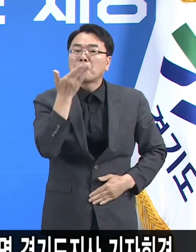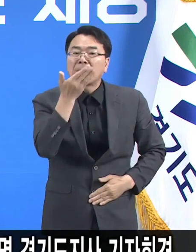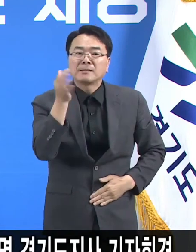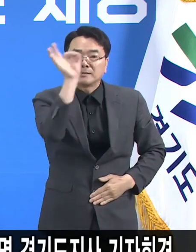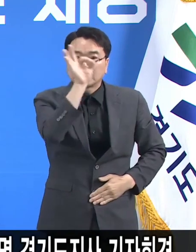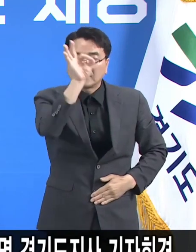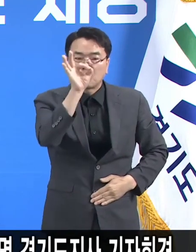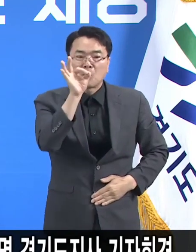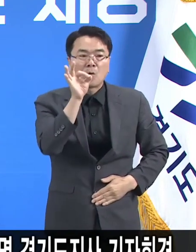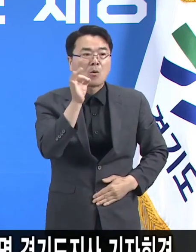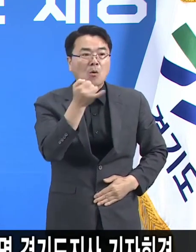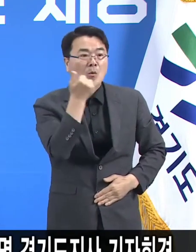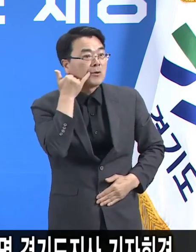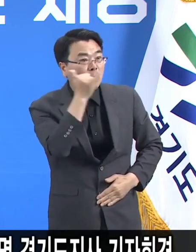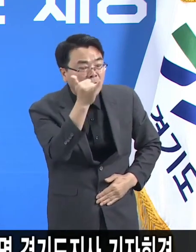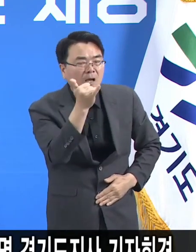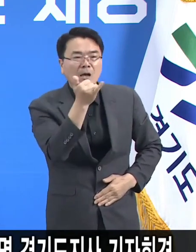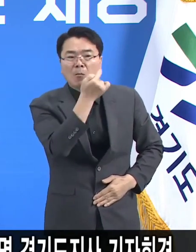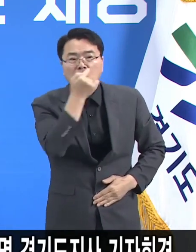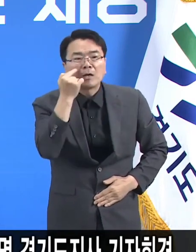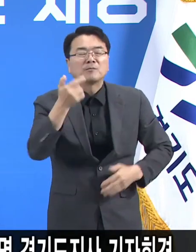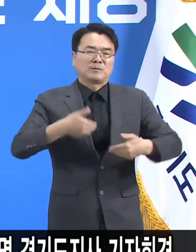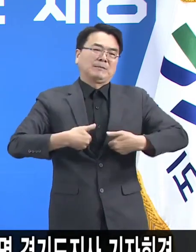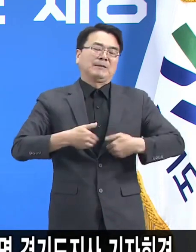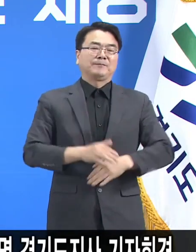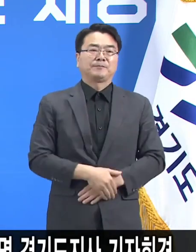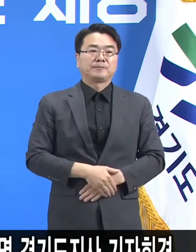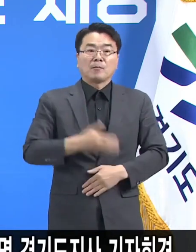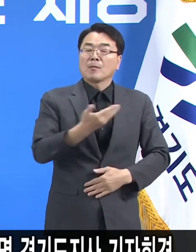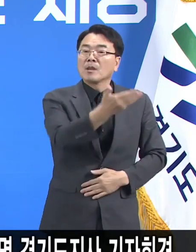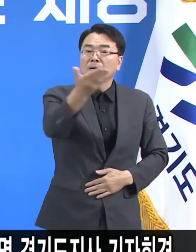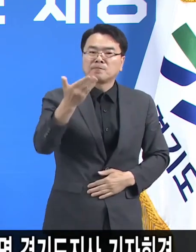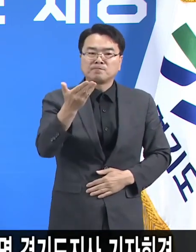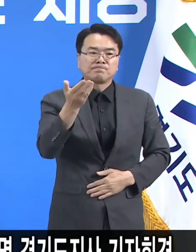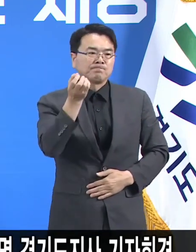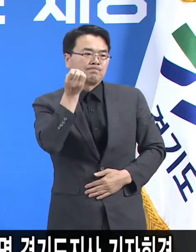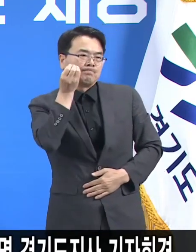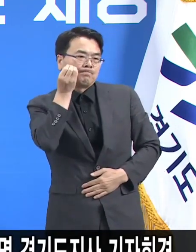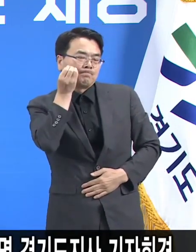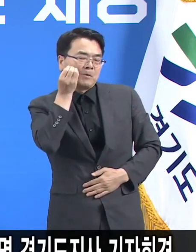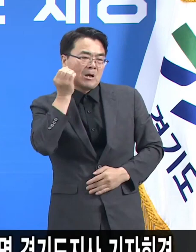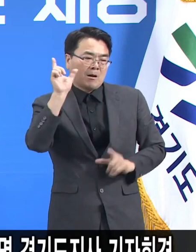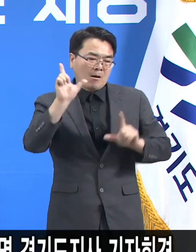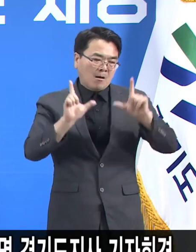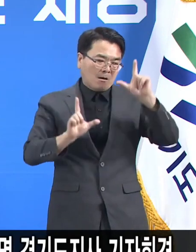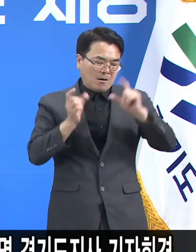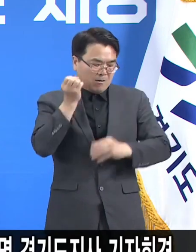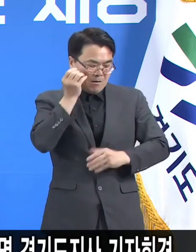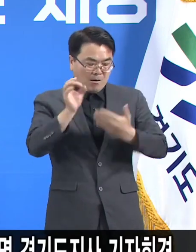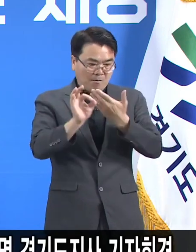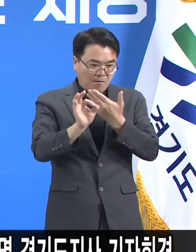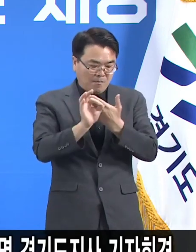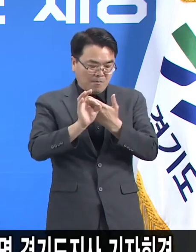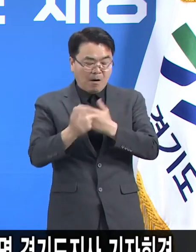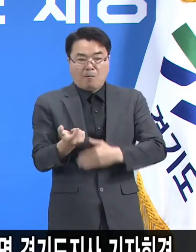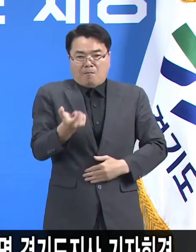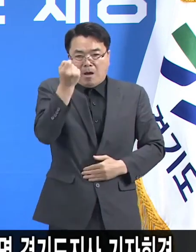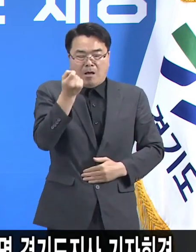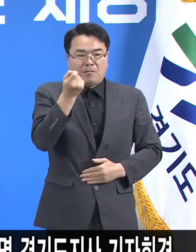좋겠습니다. 도민 여러분께서 조금이라도 이상증상을 느끼신다면 즉시